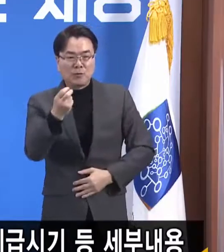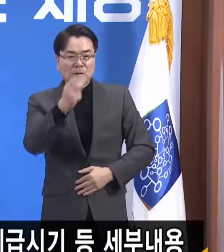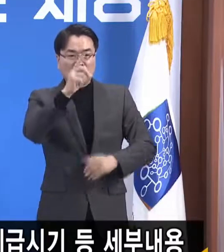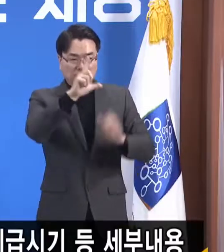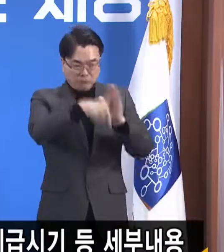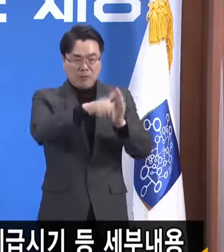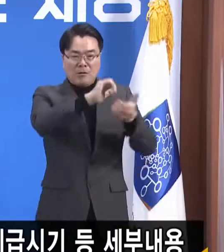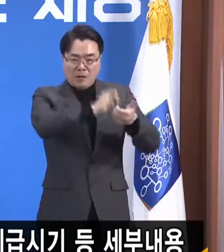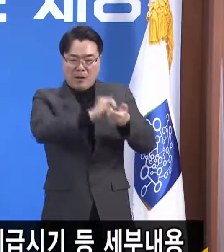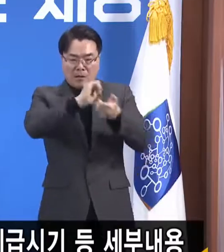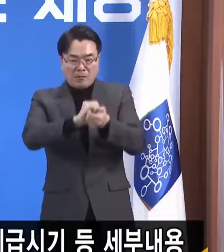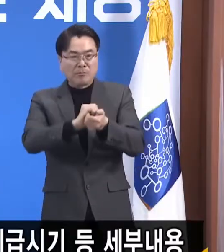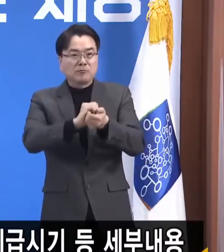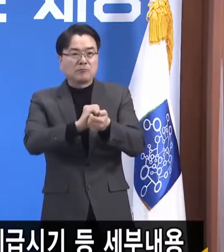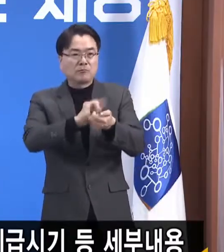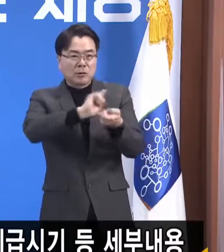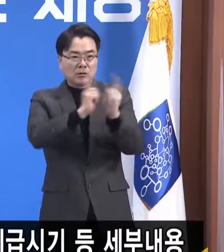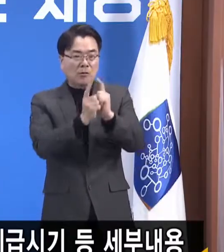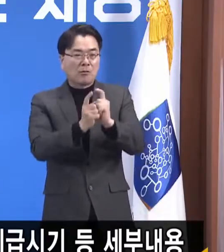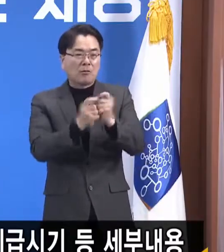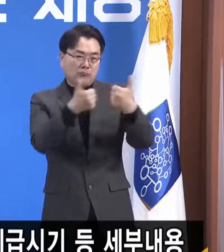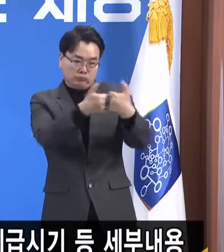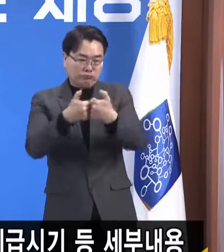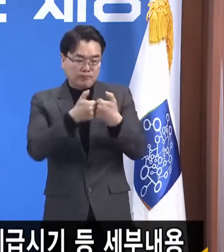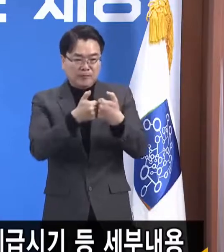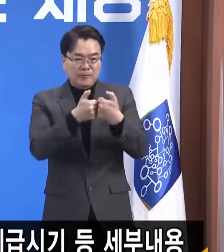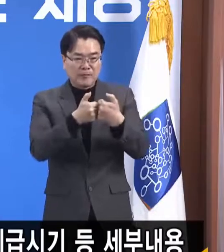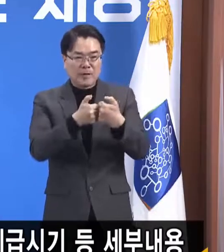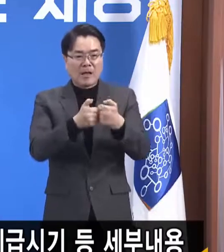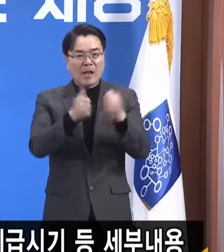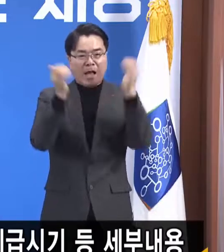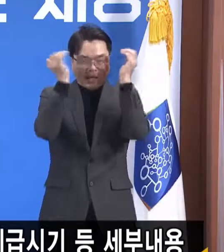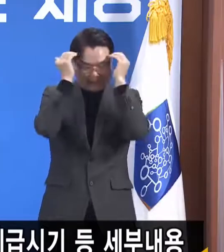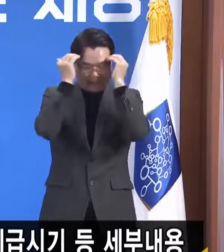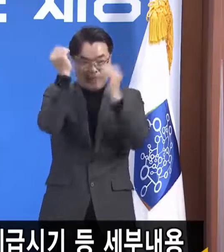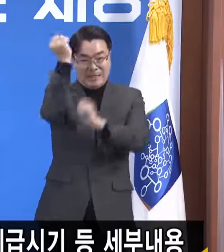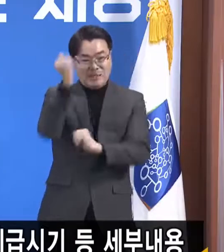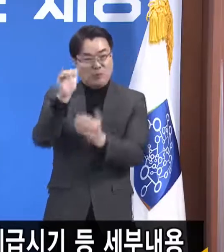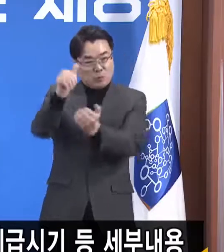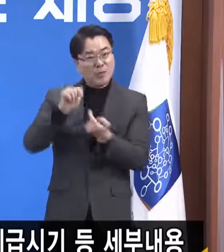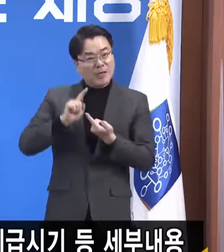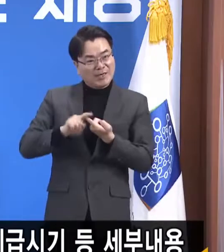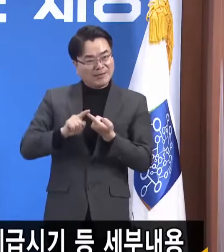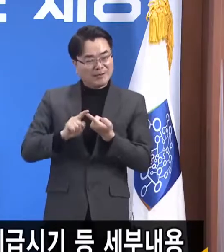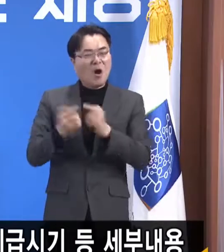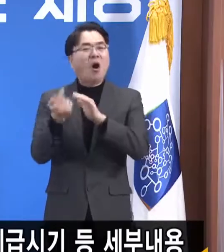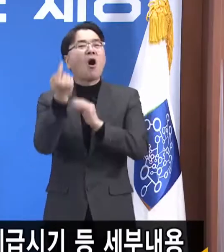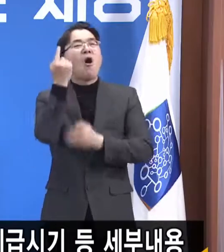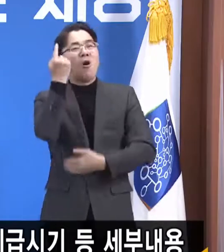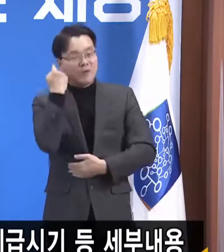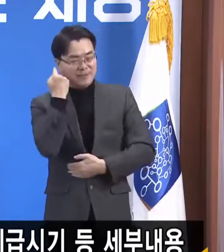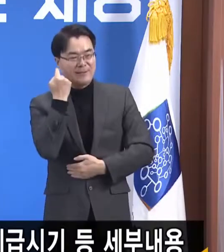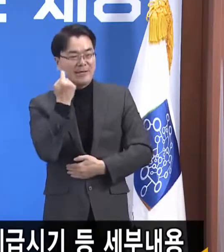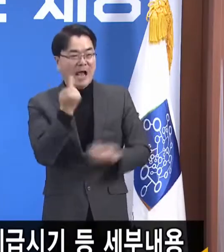계속 협의하고 있고 재난기본소득 발표 문제에 대해서는 어제 당과